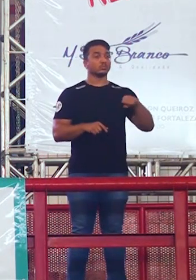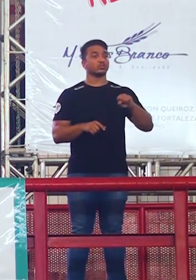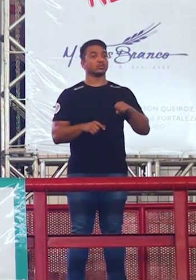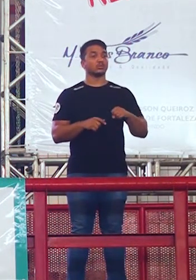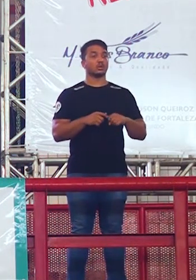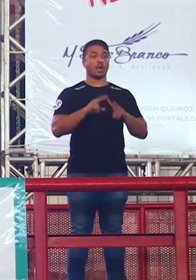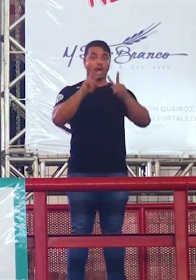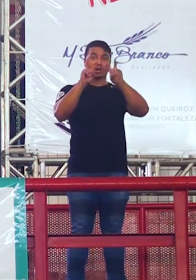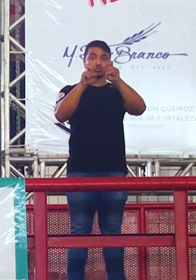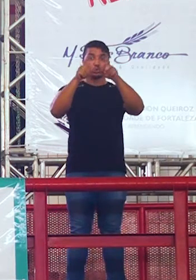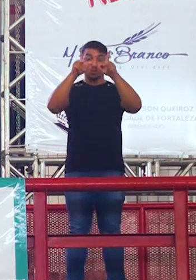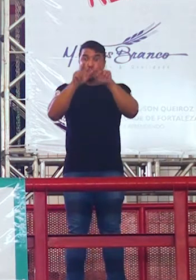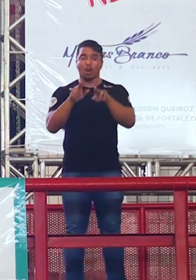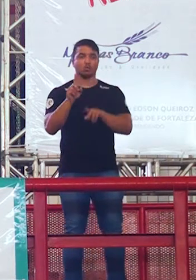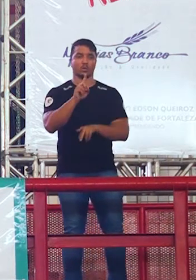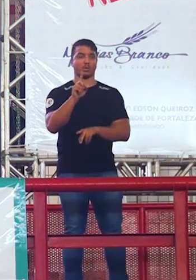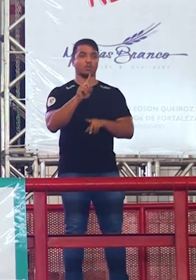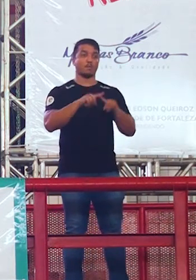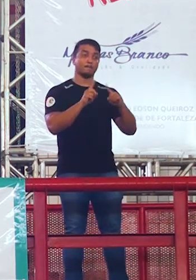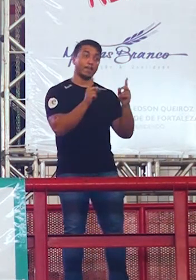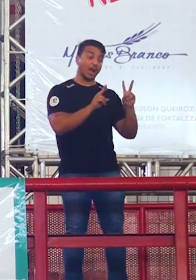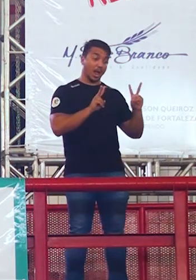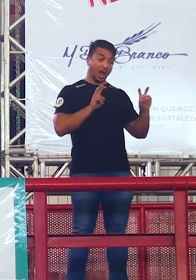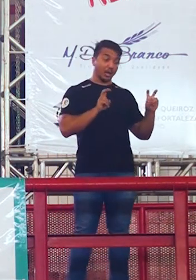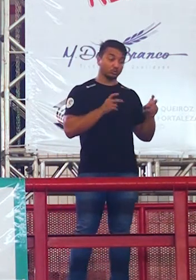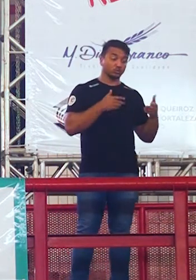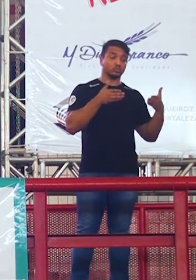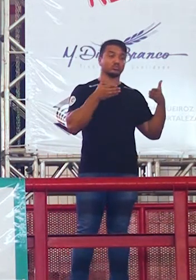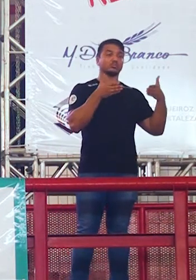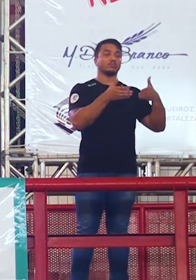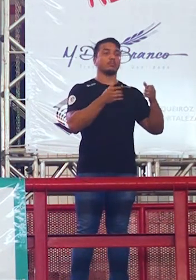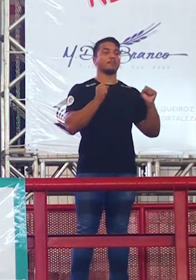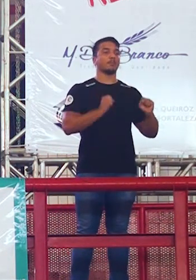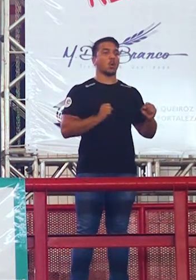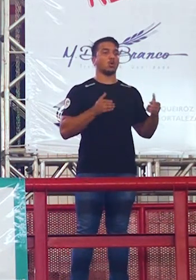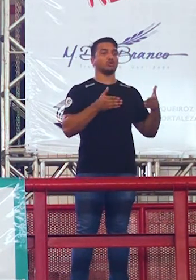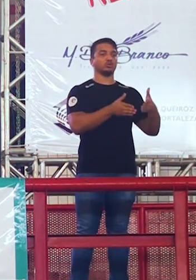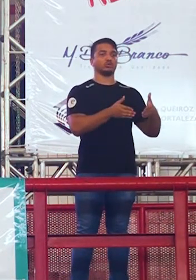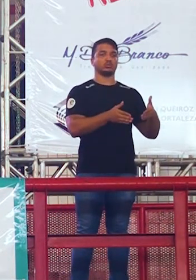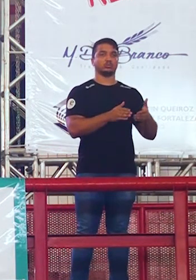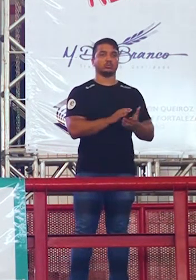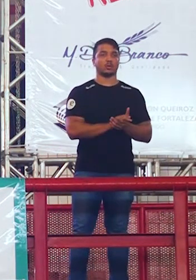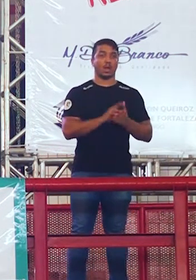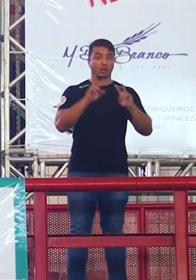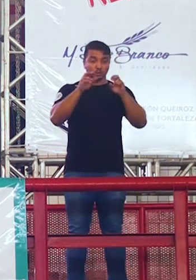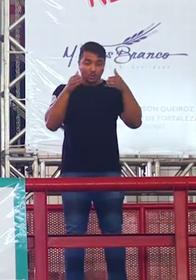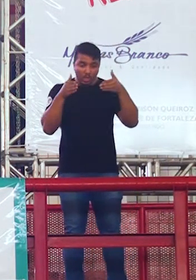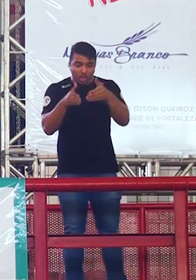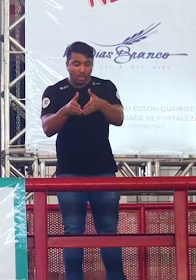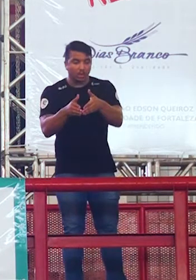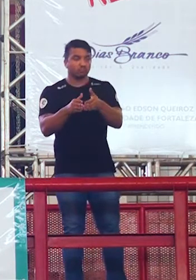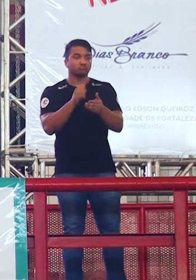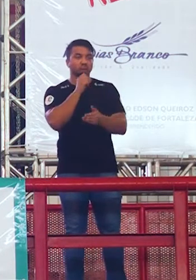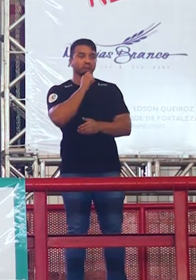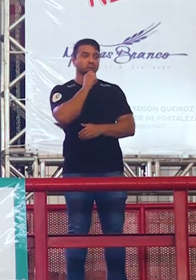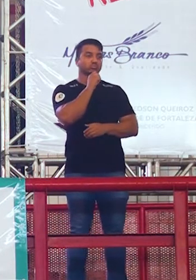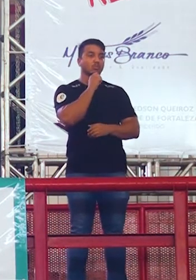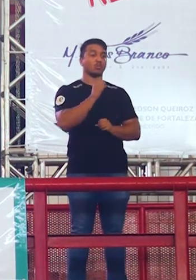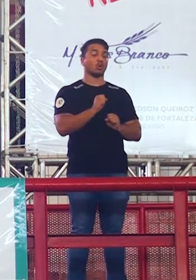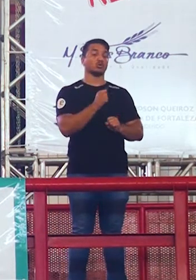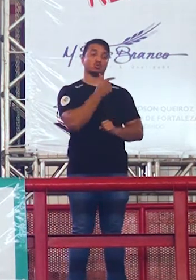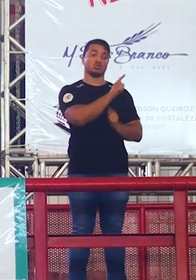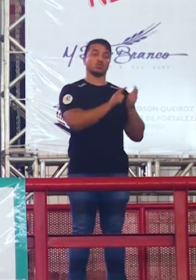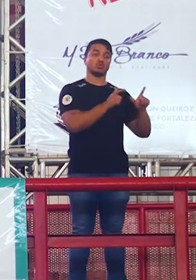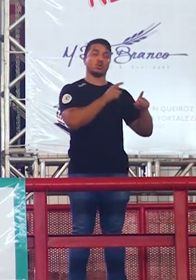tema nunca é igual mas o assunto pode continuar. Entenderam a questão? Eles podem fazer uma nova discussão sobre